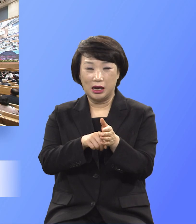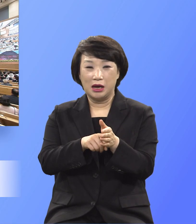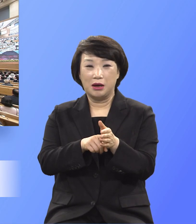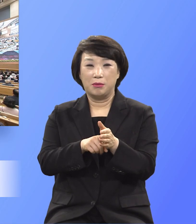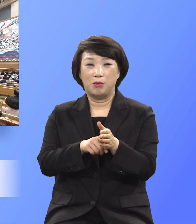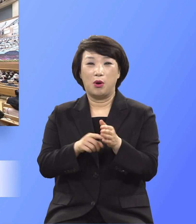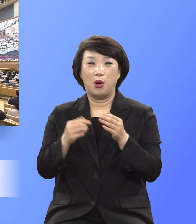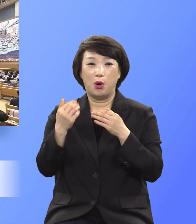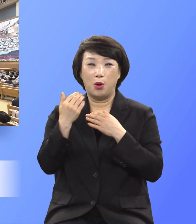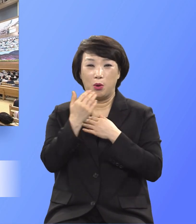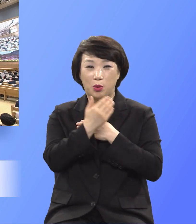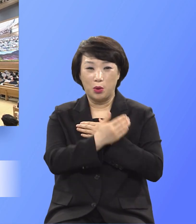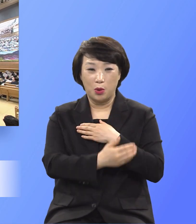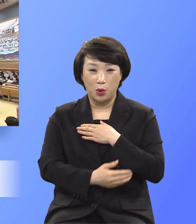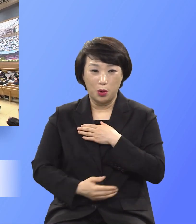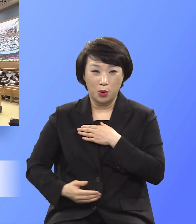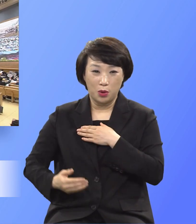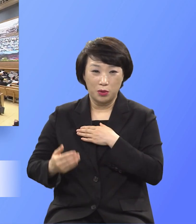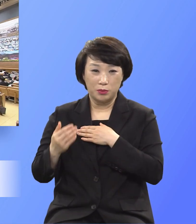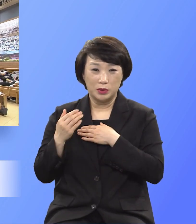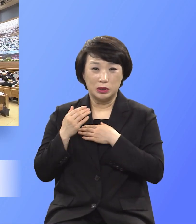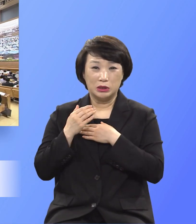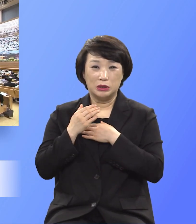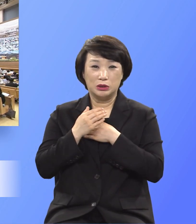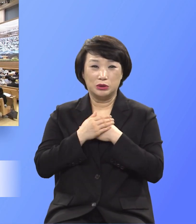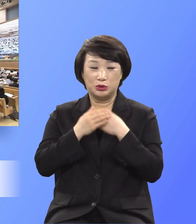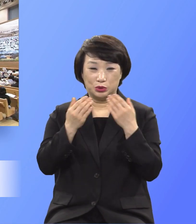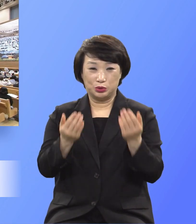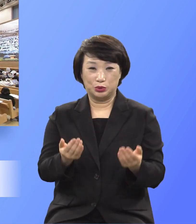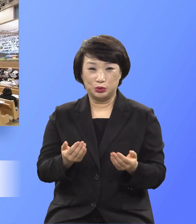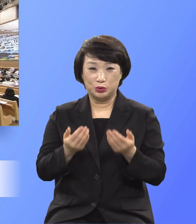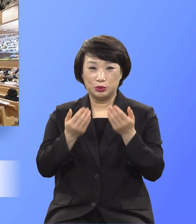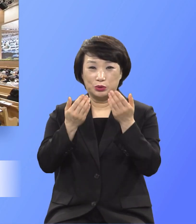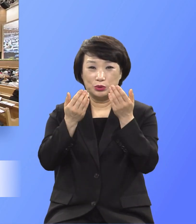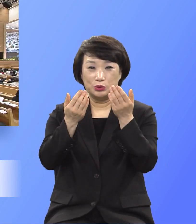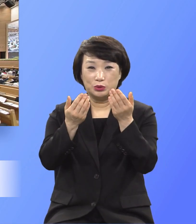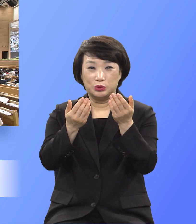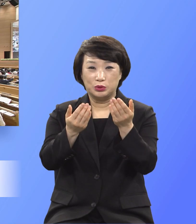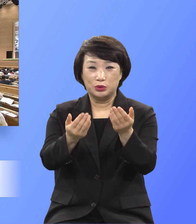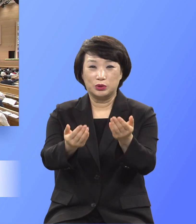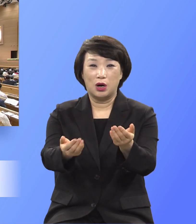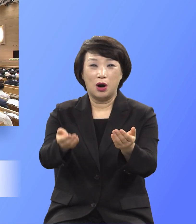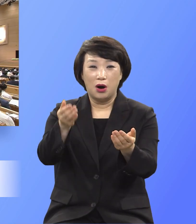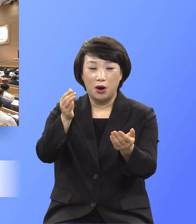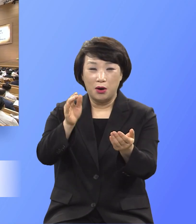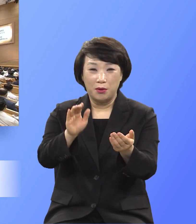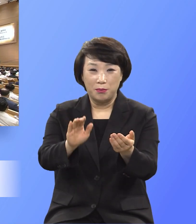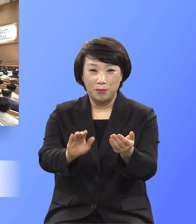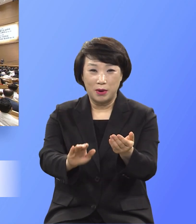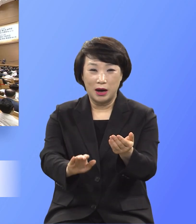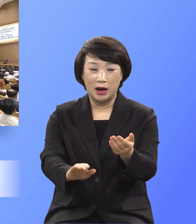너의 몸을 죽었나